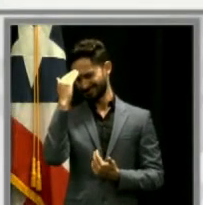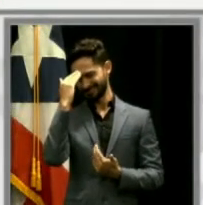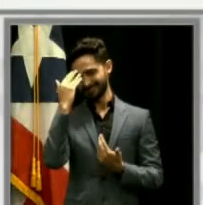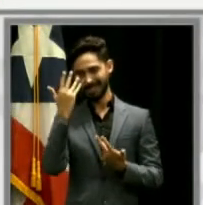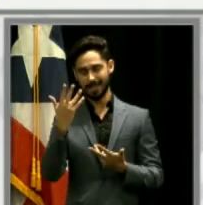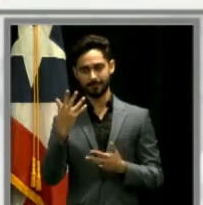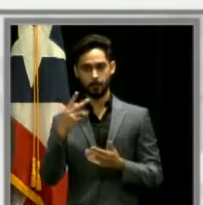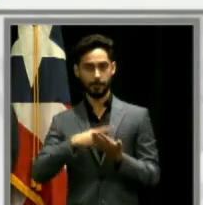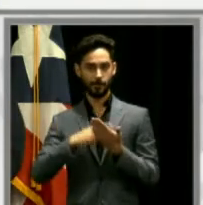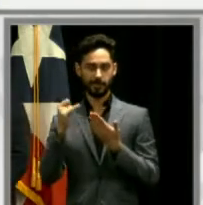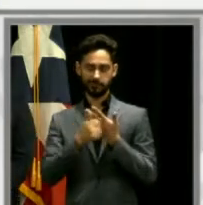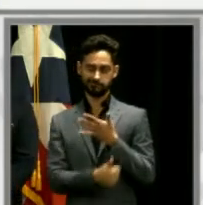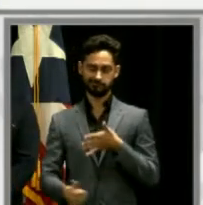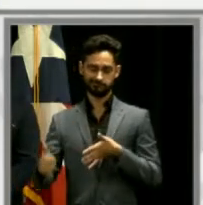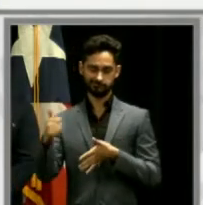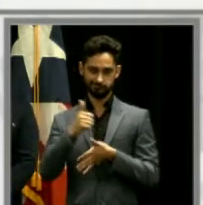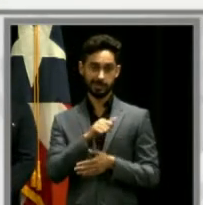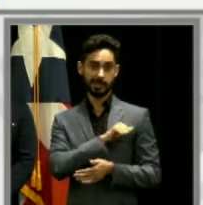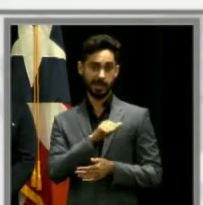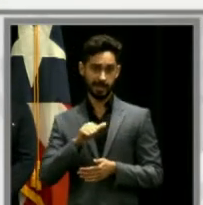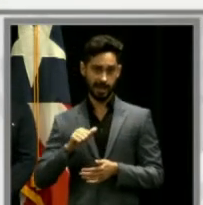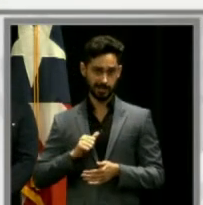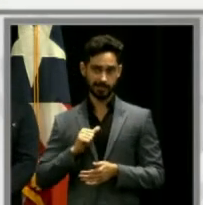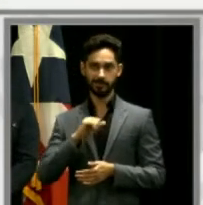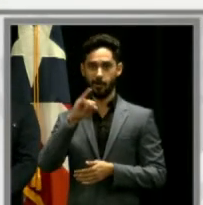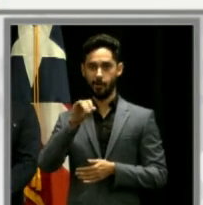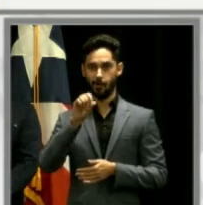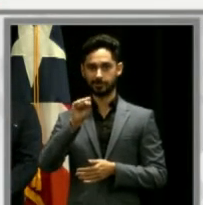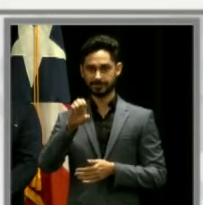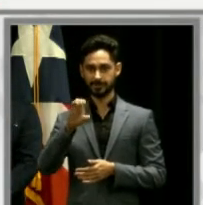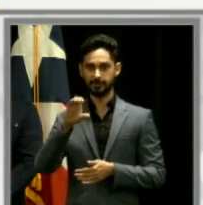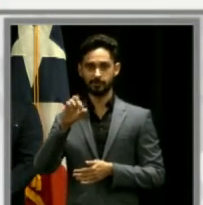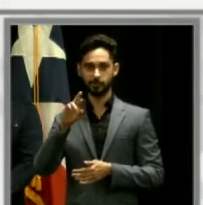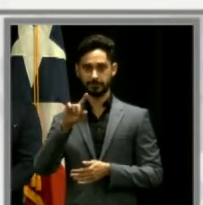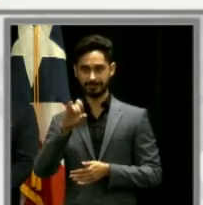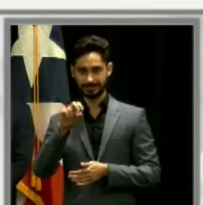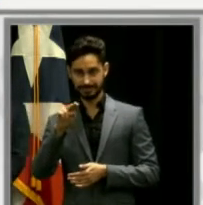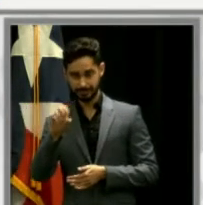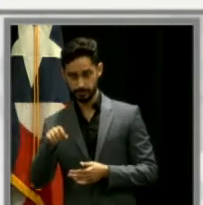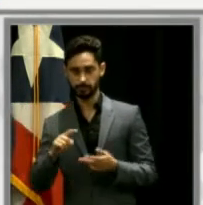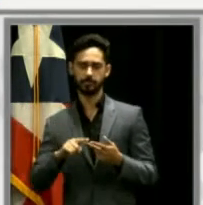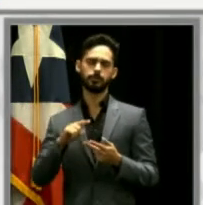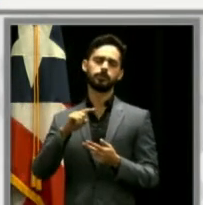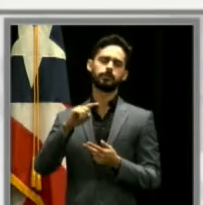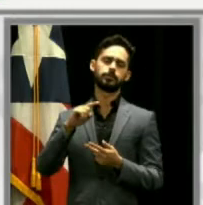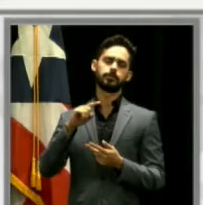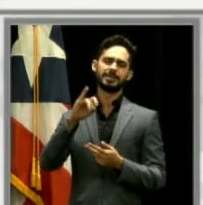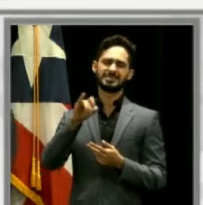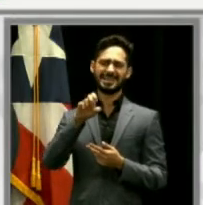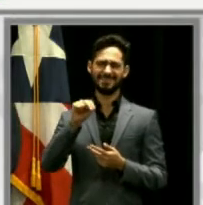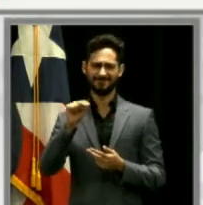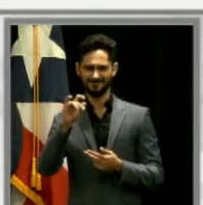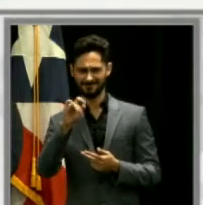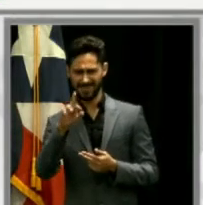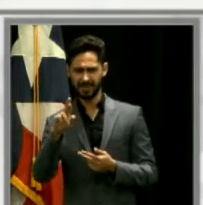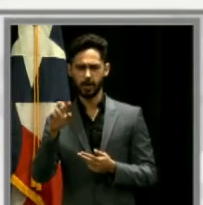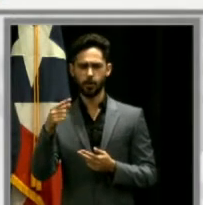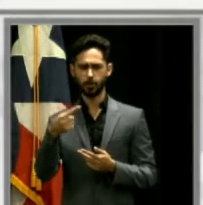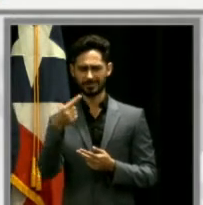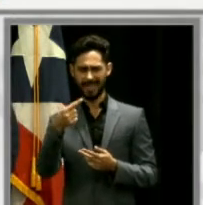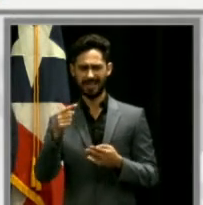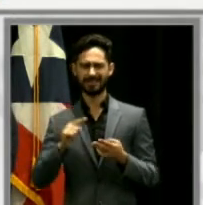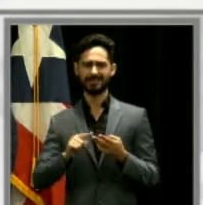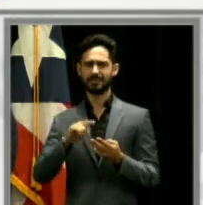gobernador Pedro Pierluisi, del alcalde José Corcino, de Jennifer González y Johnny Méndez y todos los que estamos aquí en, en